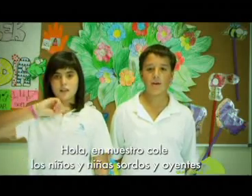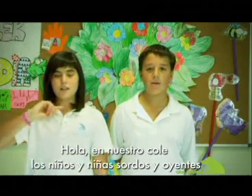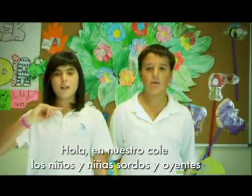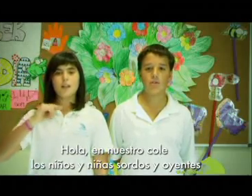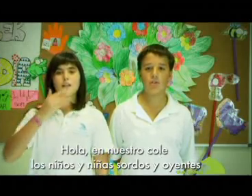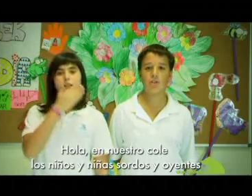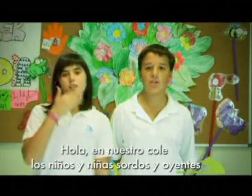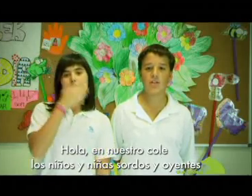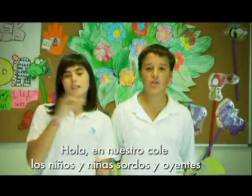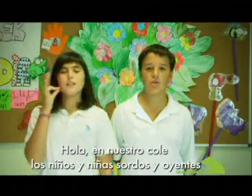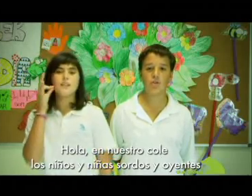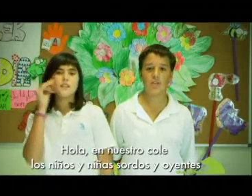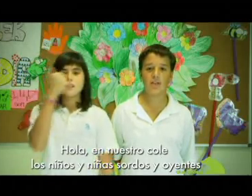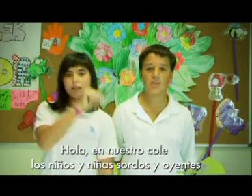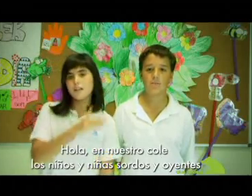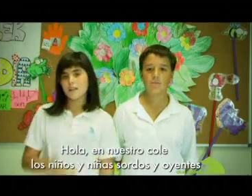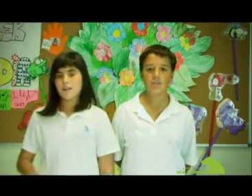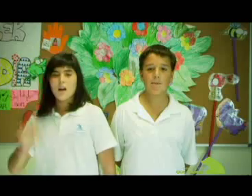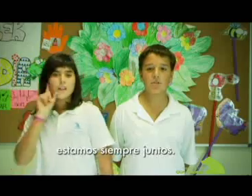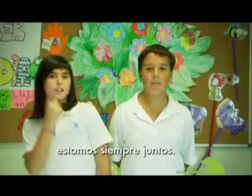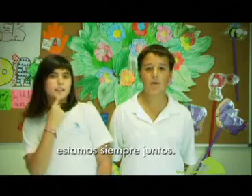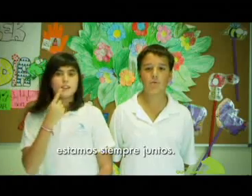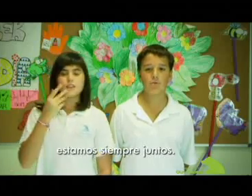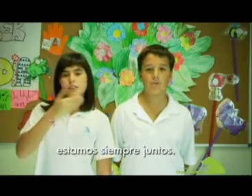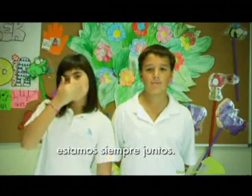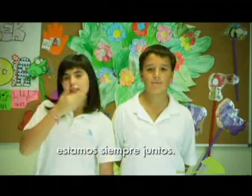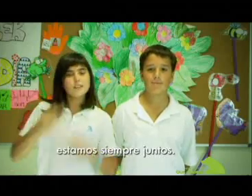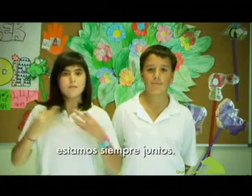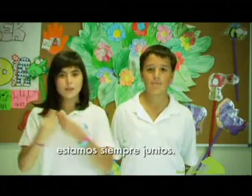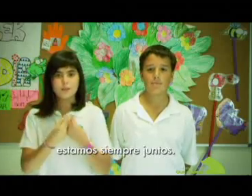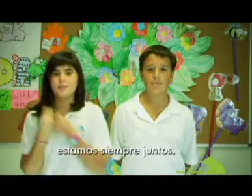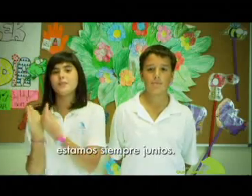cole, los niños y niñas sordos y oyentes, estamos siempre juntos.